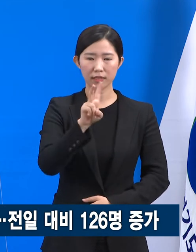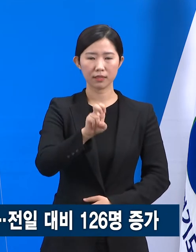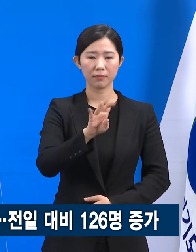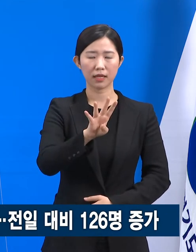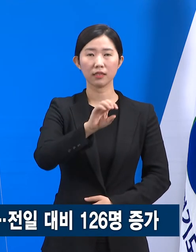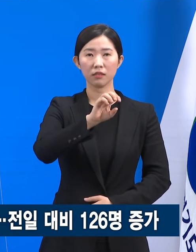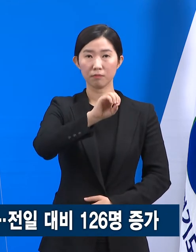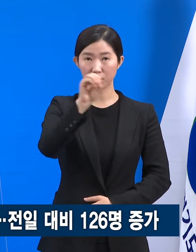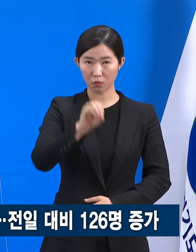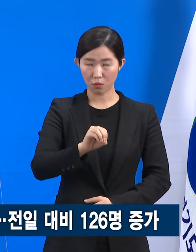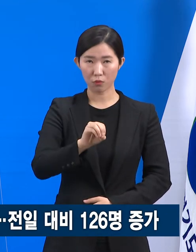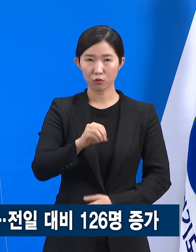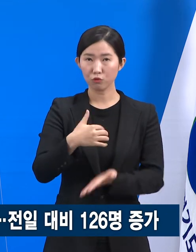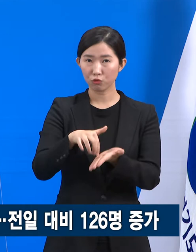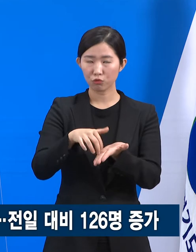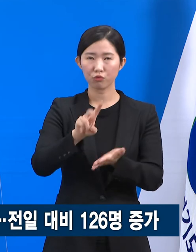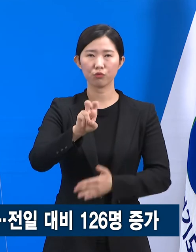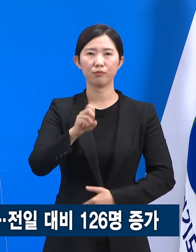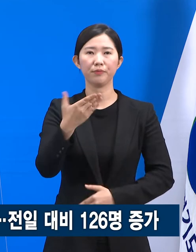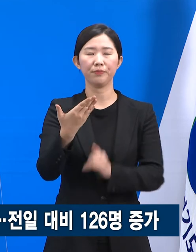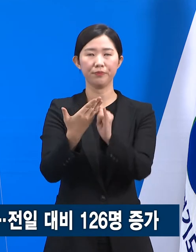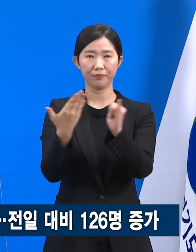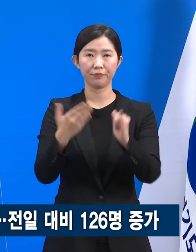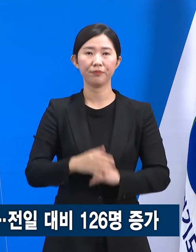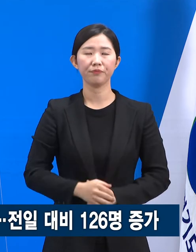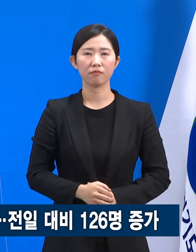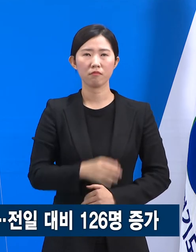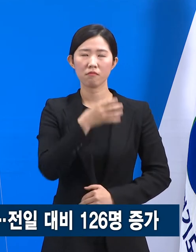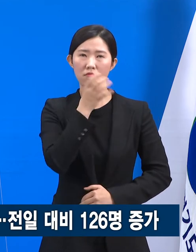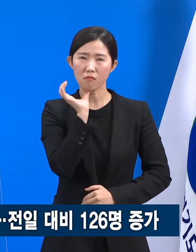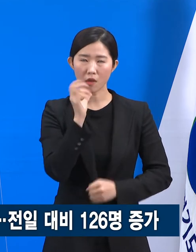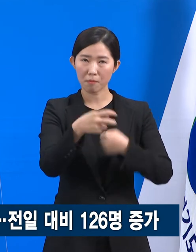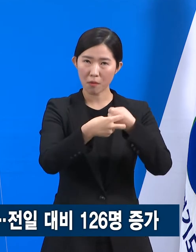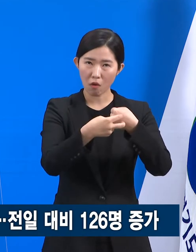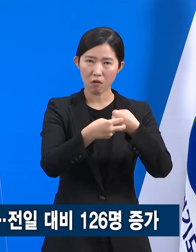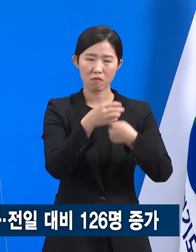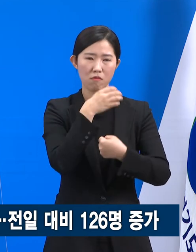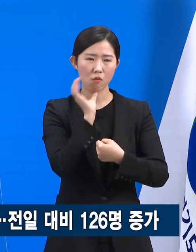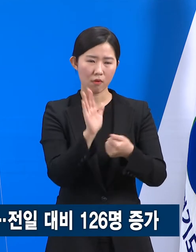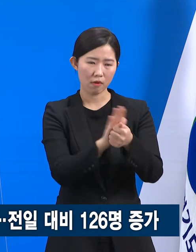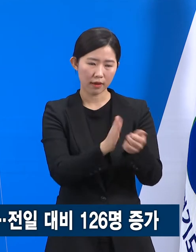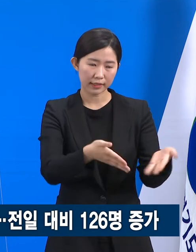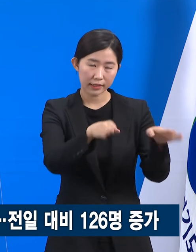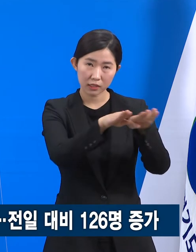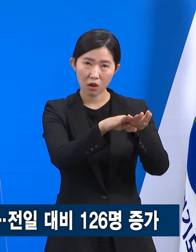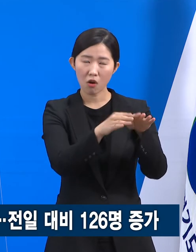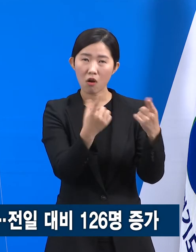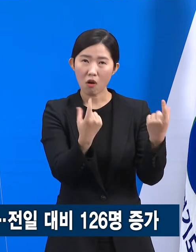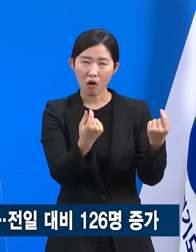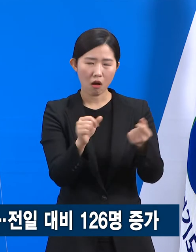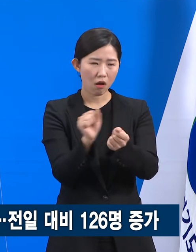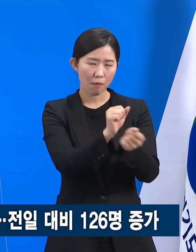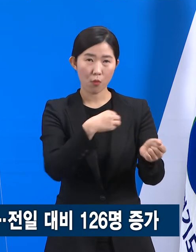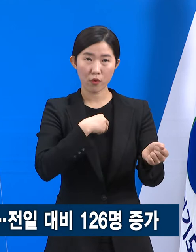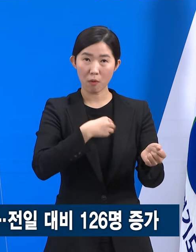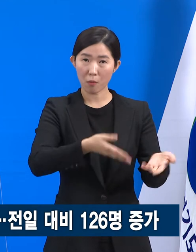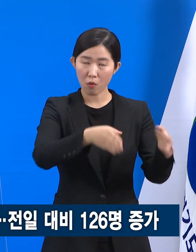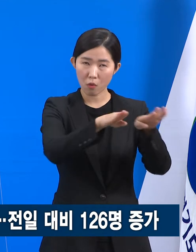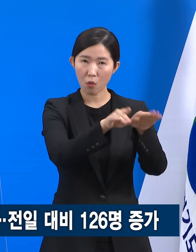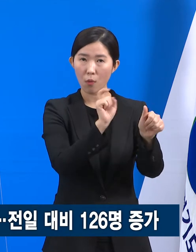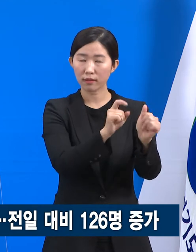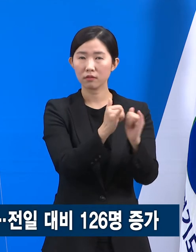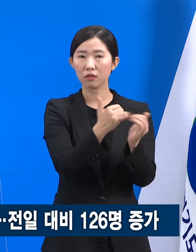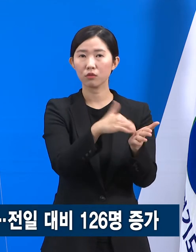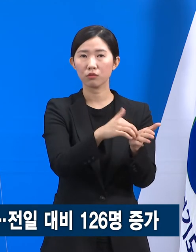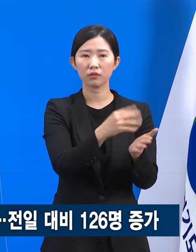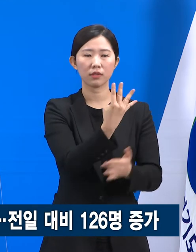%인 29명입니다. 요양병원, 노인 요양시설 등 감염 취약시설 관련 확진자는 4.8